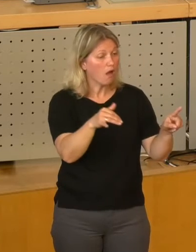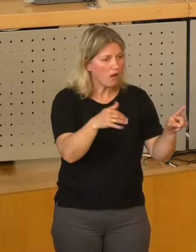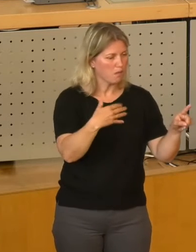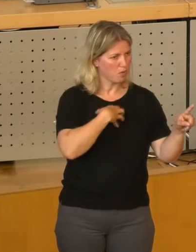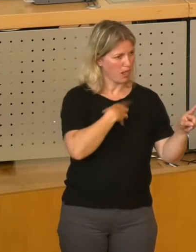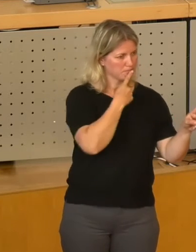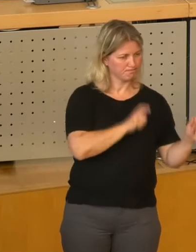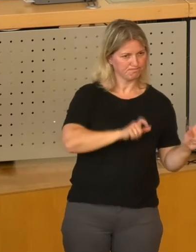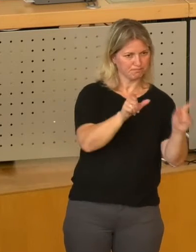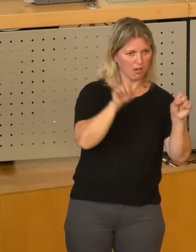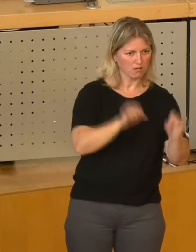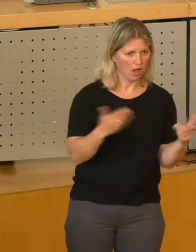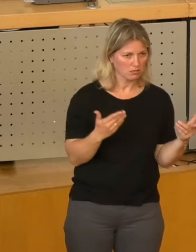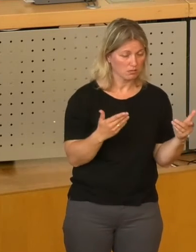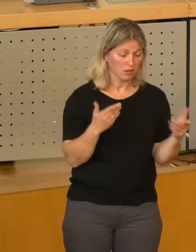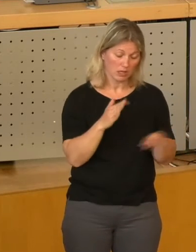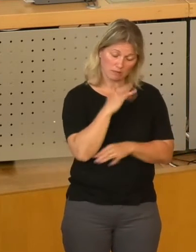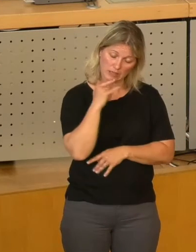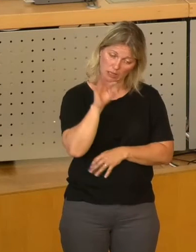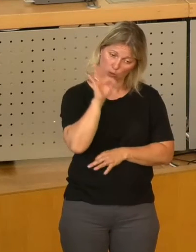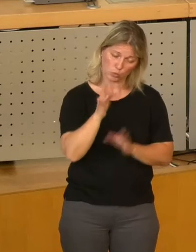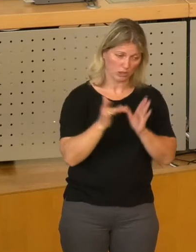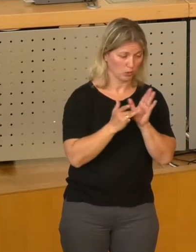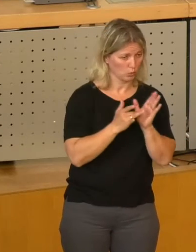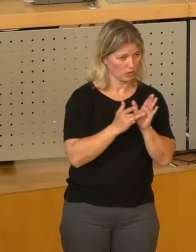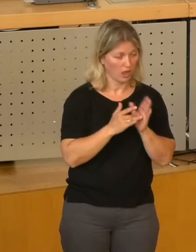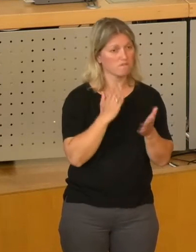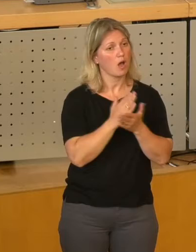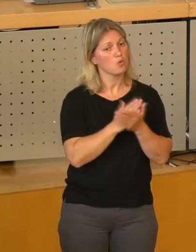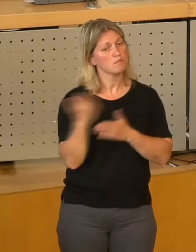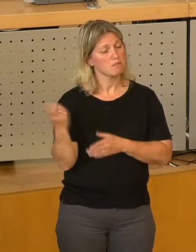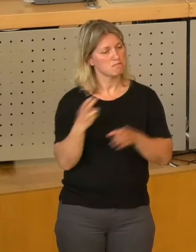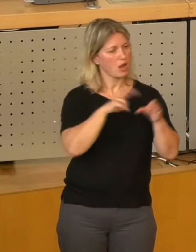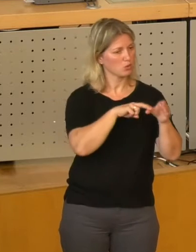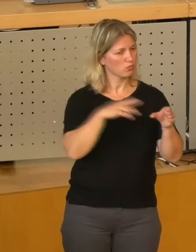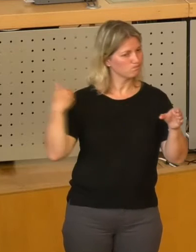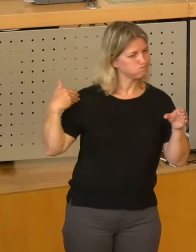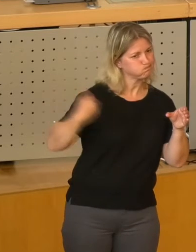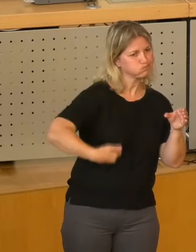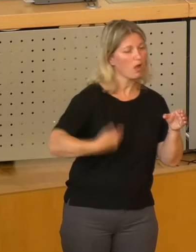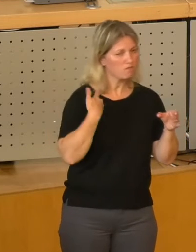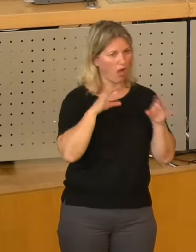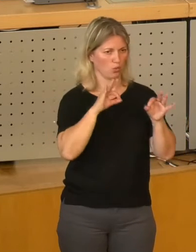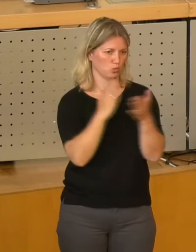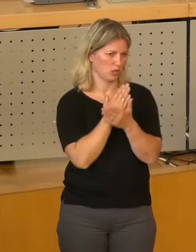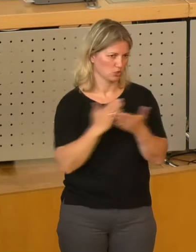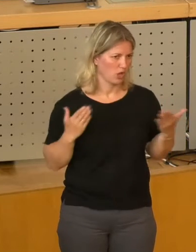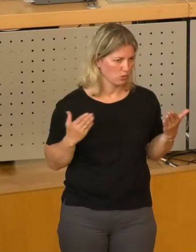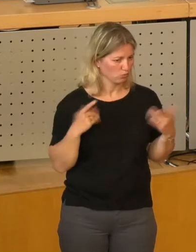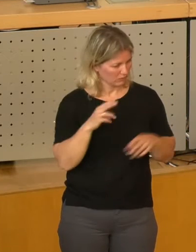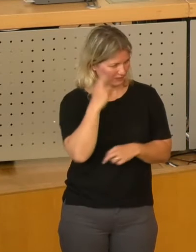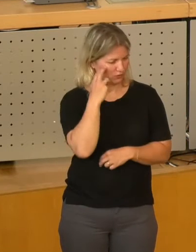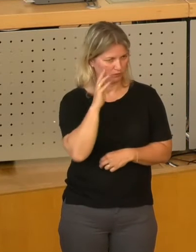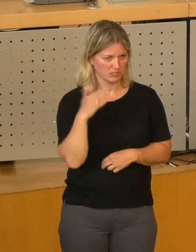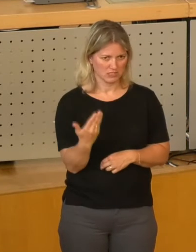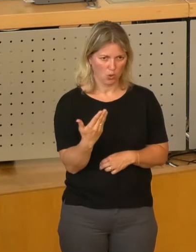gibt ganz viele Gründe, sachliche, inhaltliche, warum diese Beteiligung über viele Jahre vernünftig war und warum auch